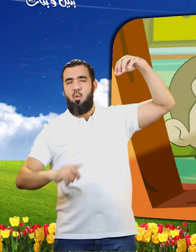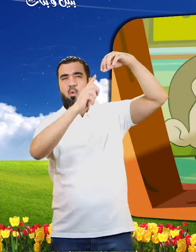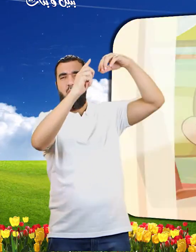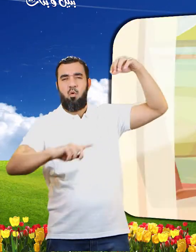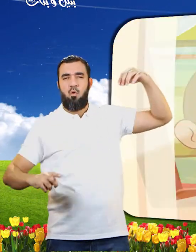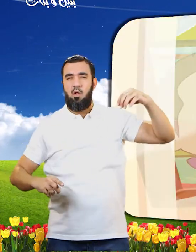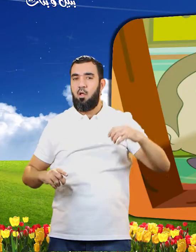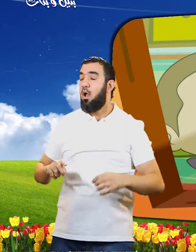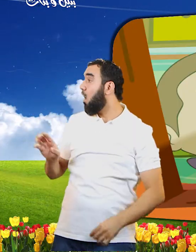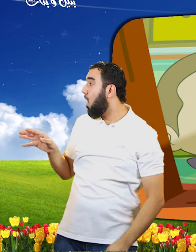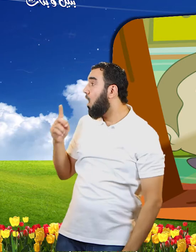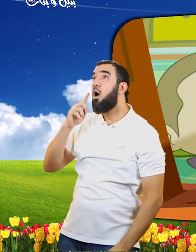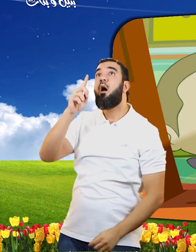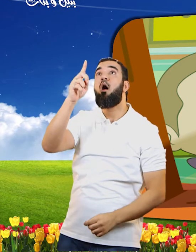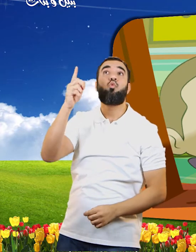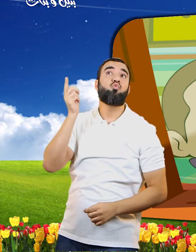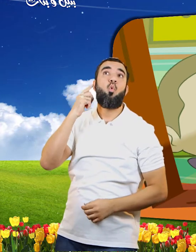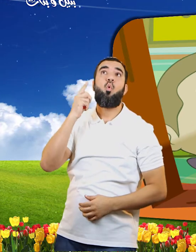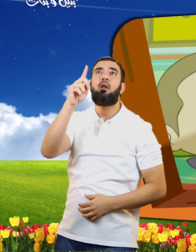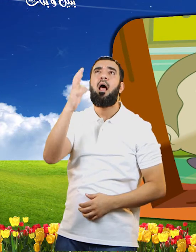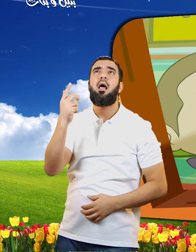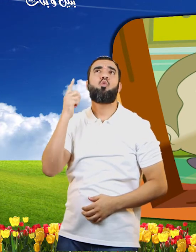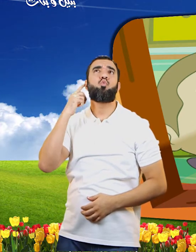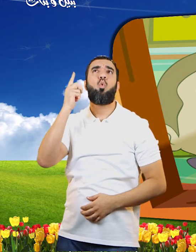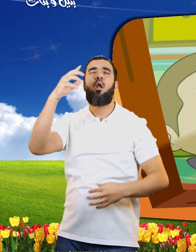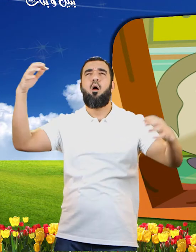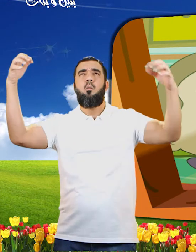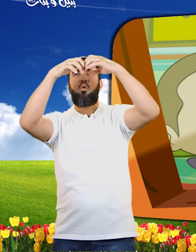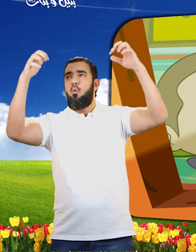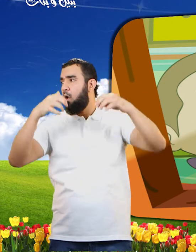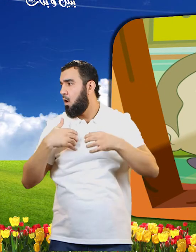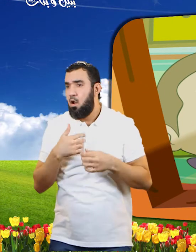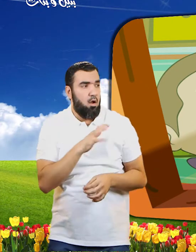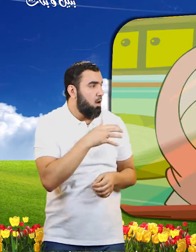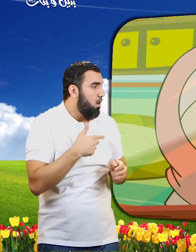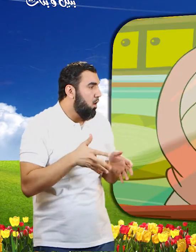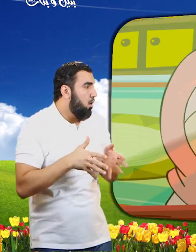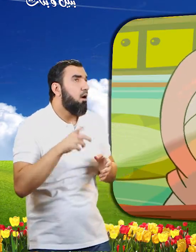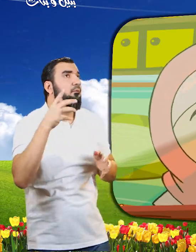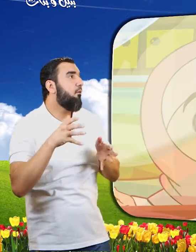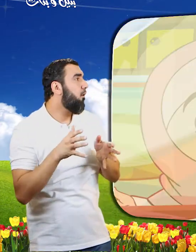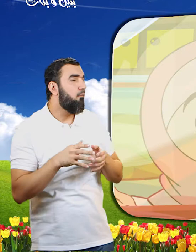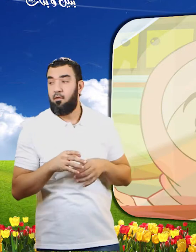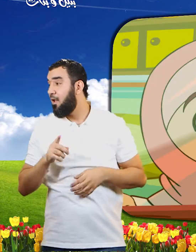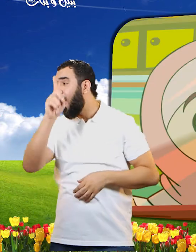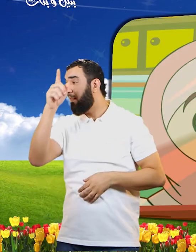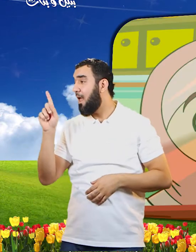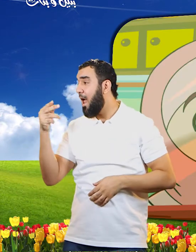ما هذا الصوت؟ إنه مخيف إنه الرعد هذا